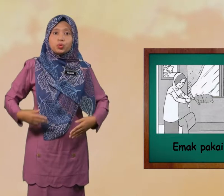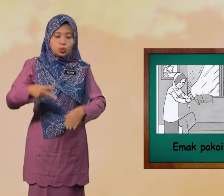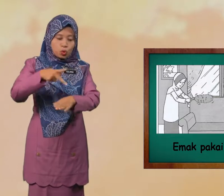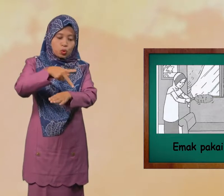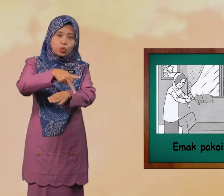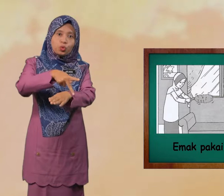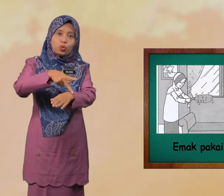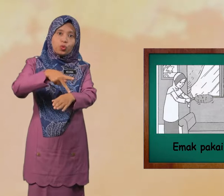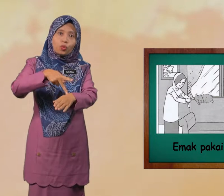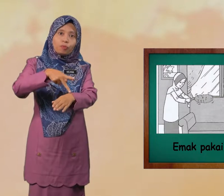Kurung